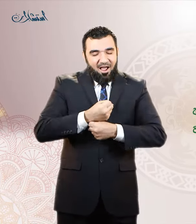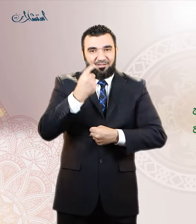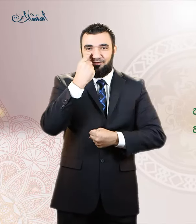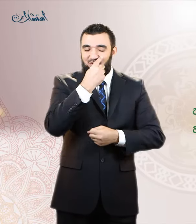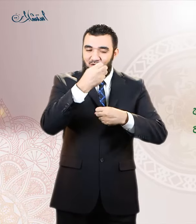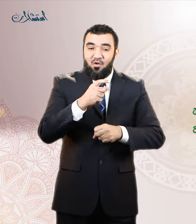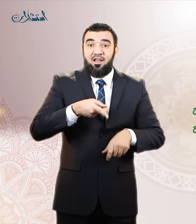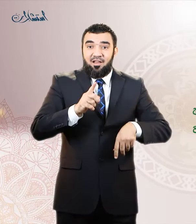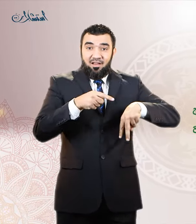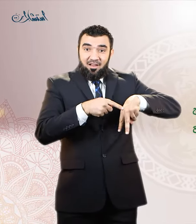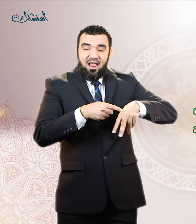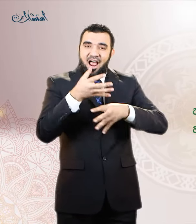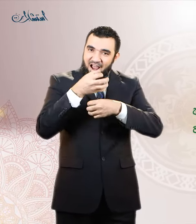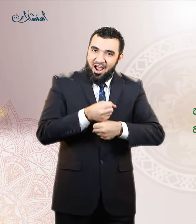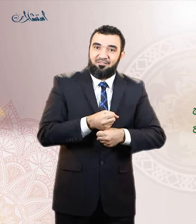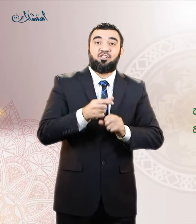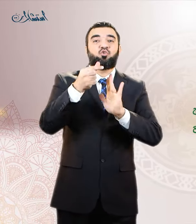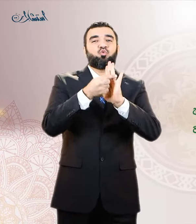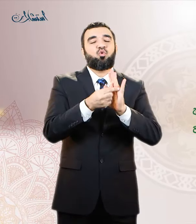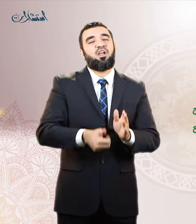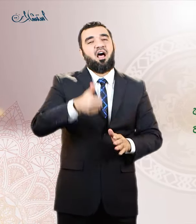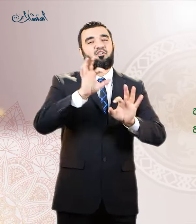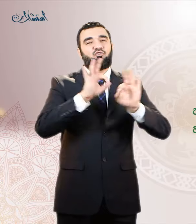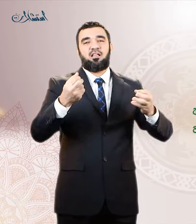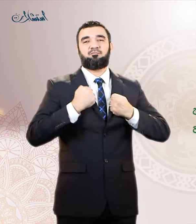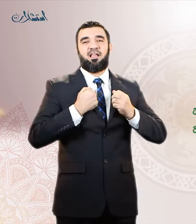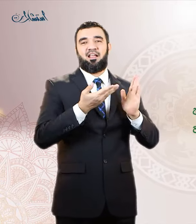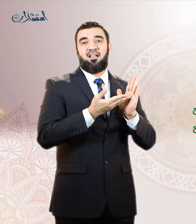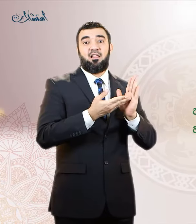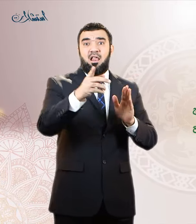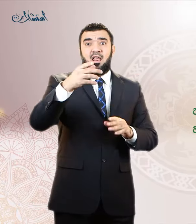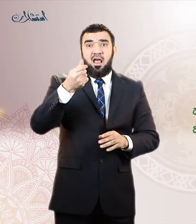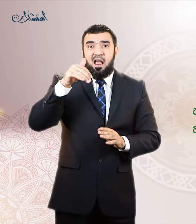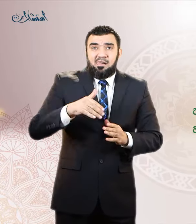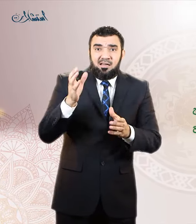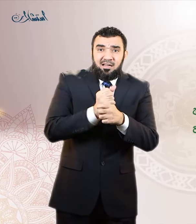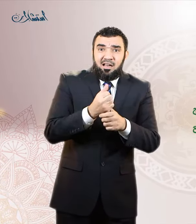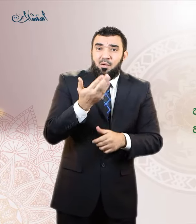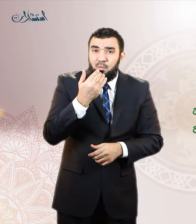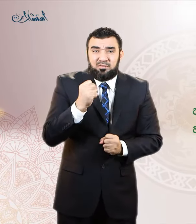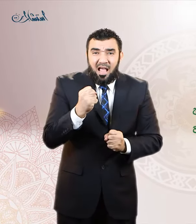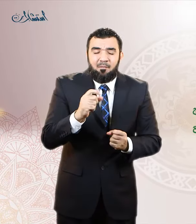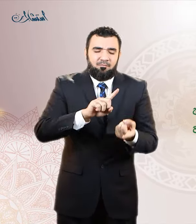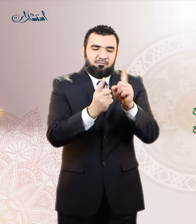للفرج ومن لم يستطع فعليه بالصوم فانه له وجاء